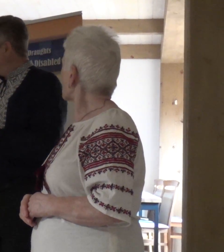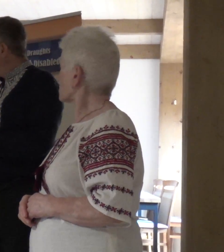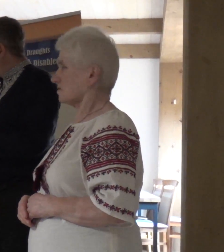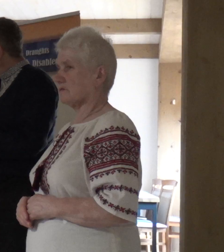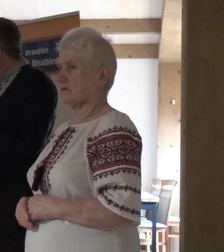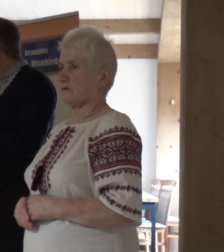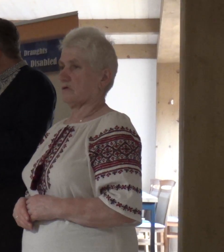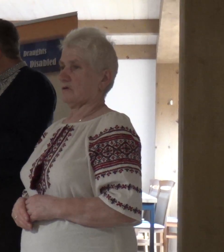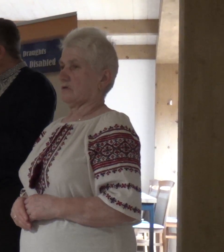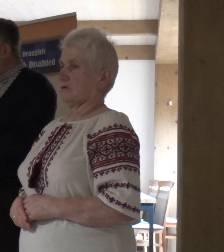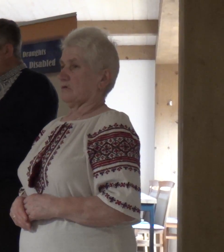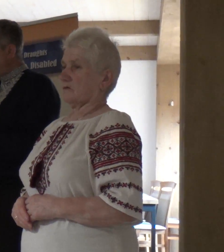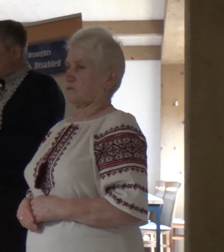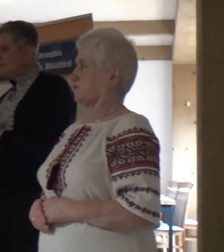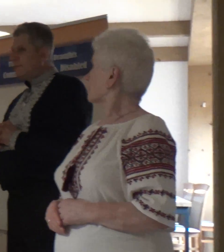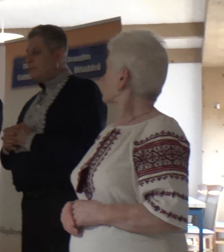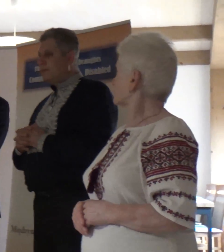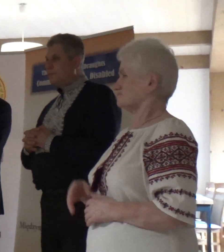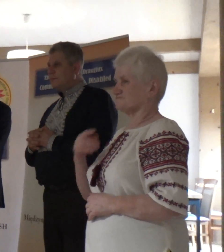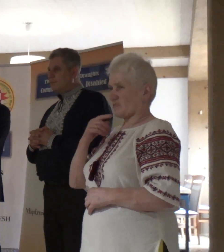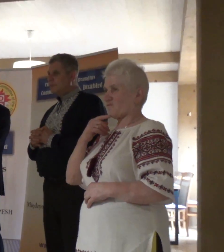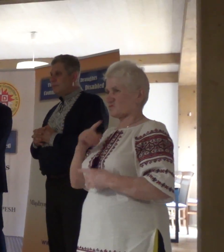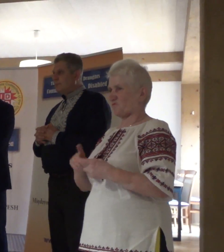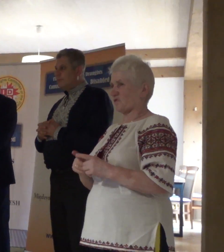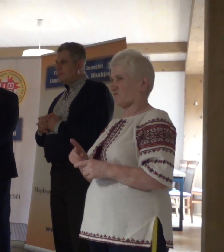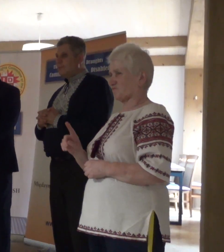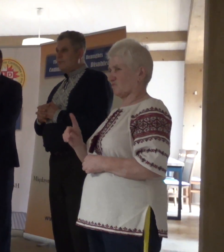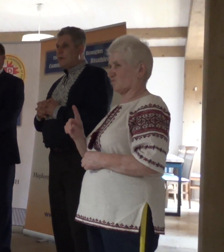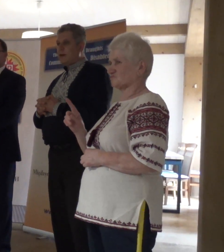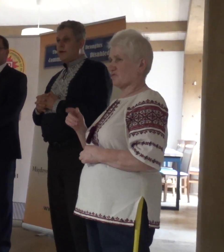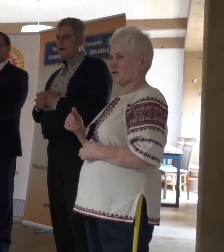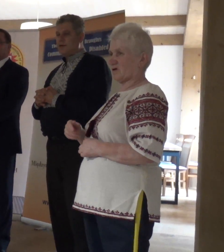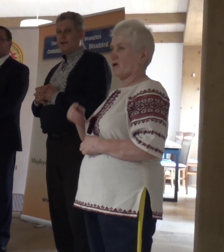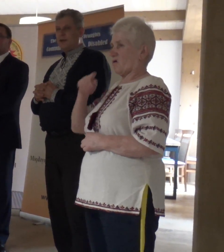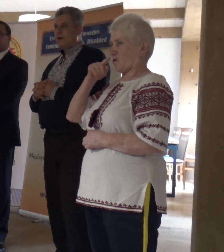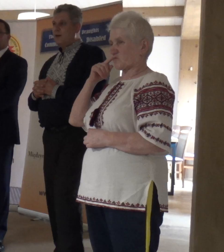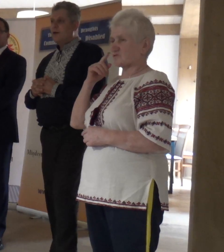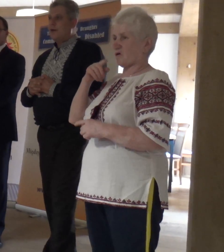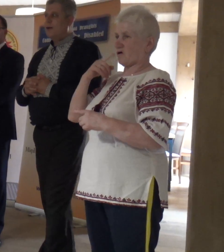kuriem. Proszę bardzo jeszcze, śmiałam pytać. Jeżeli chcecie coś zapytać. Tak.